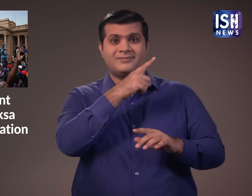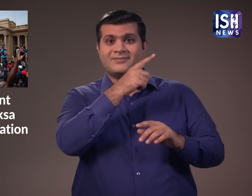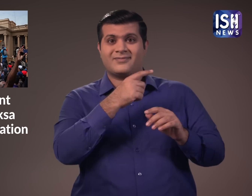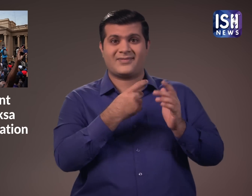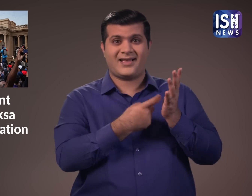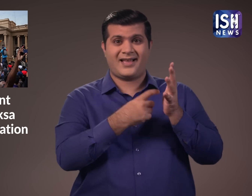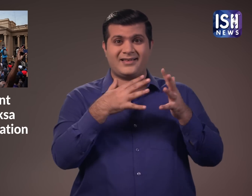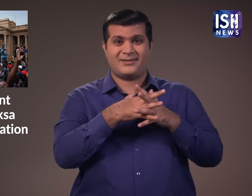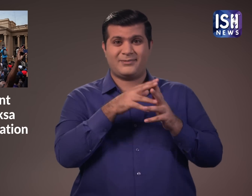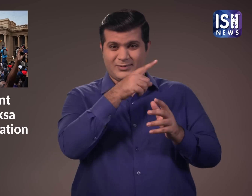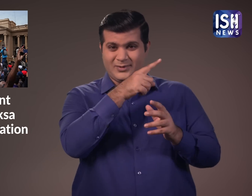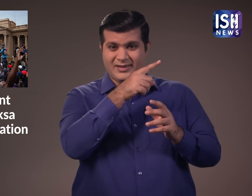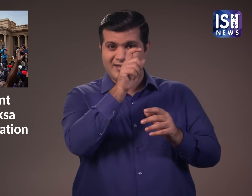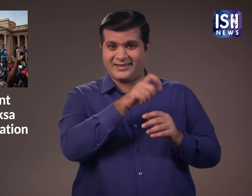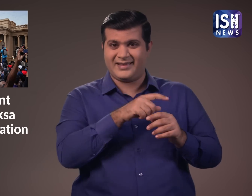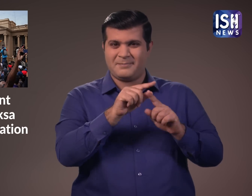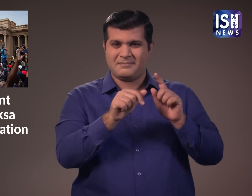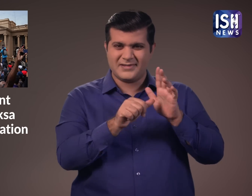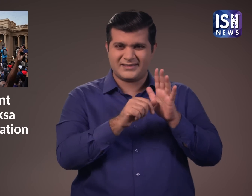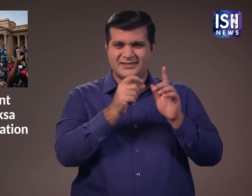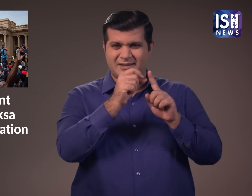उनके इस्तिफे के बारे में कोई अब्डेट नहीं है